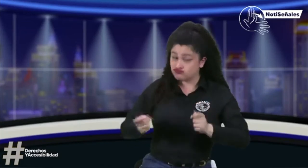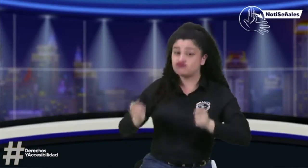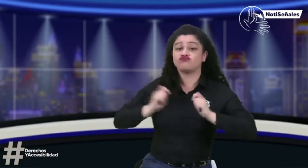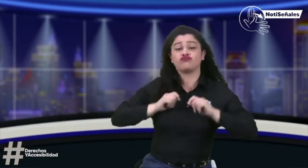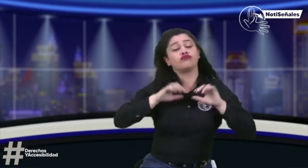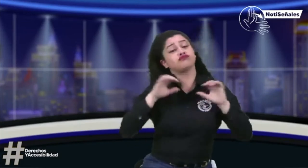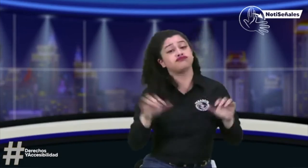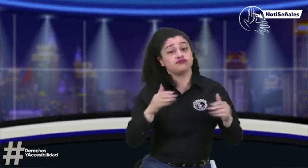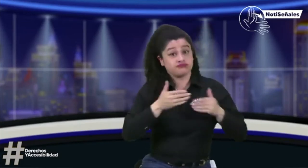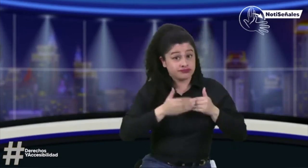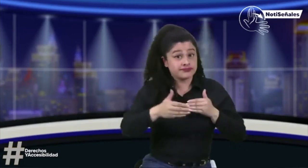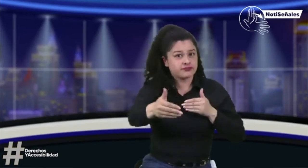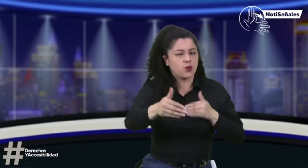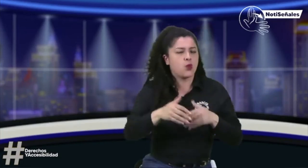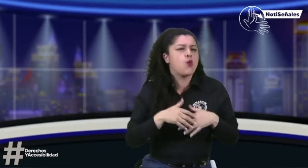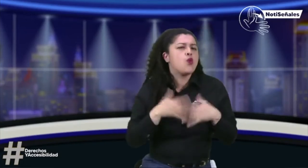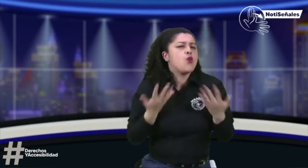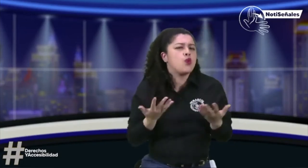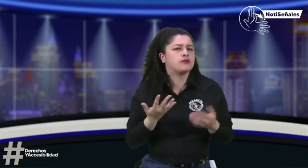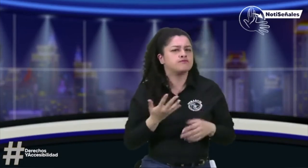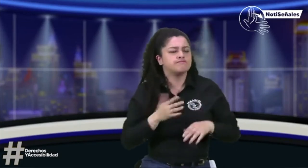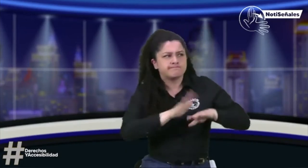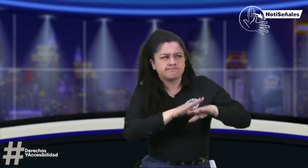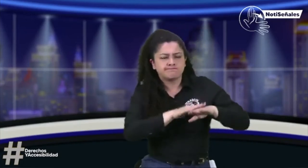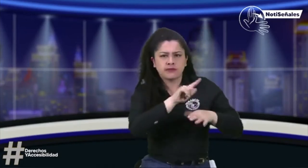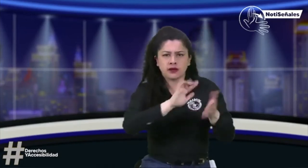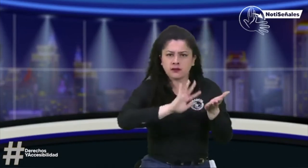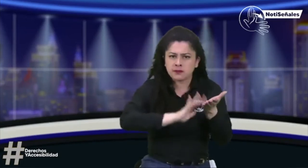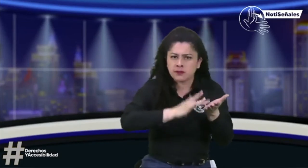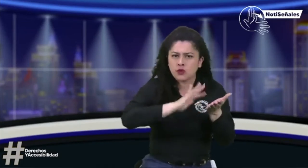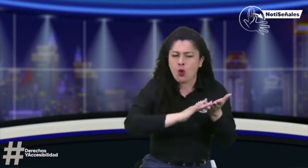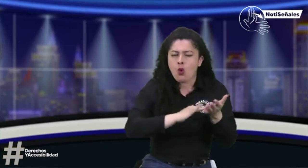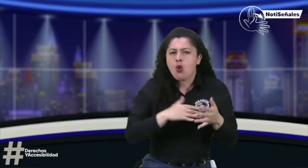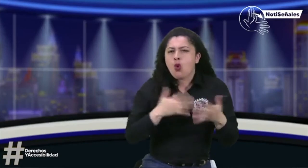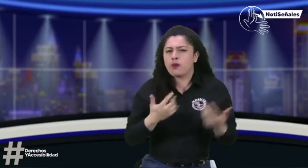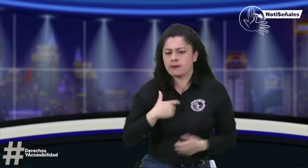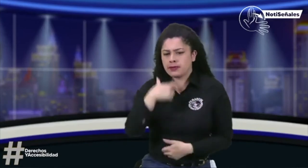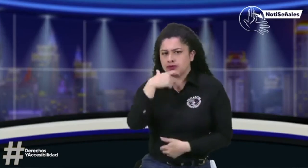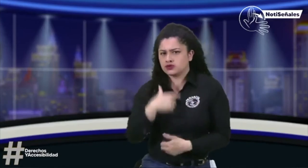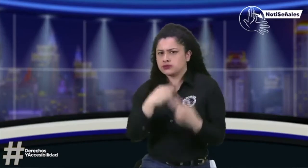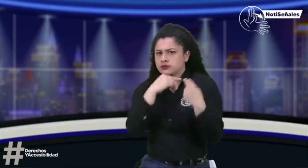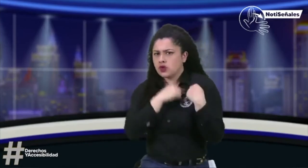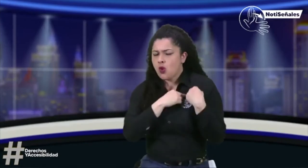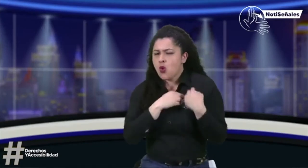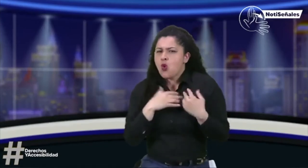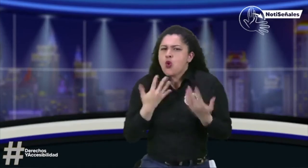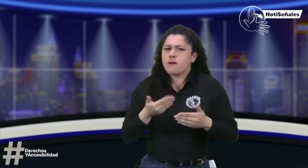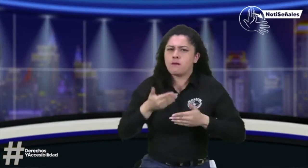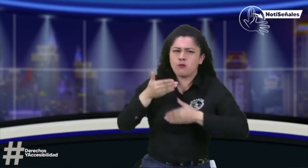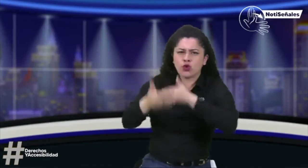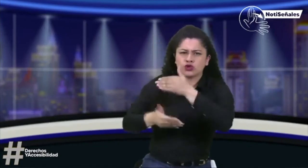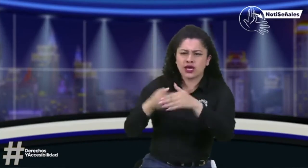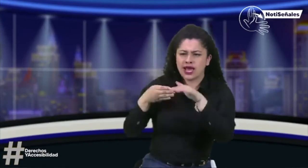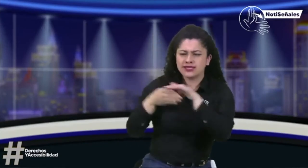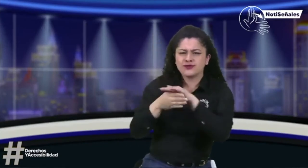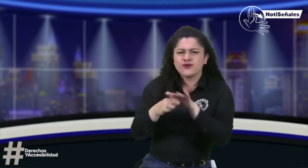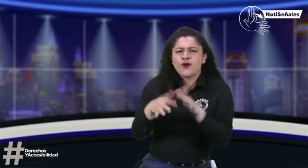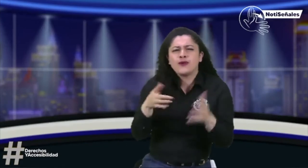seleccionados como jurados de votación o a la registraduría como personas sordas? ¿Cómo es este proceso